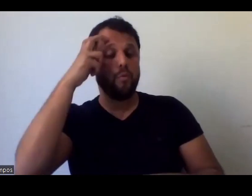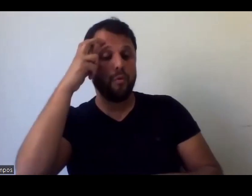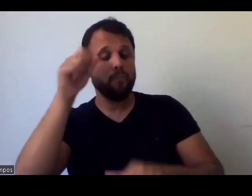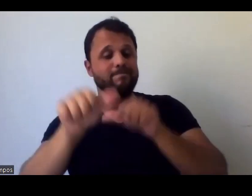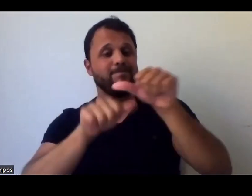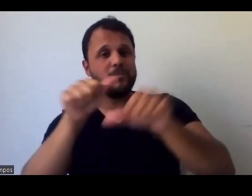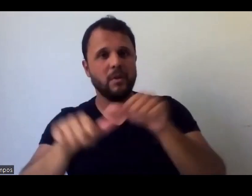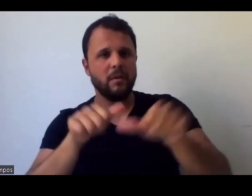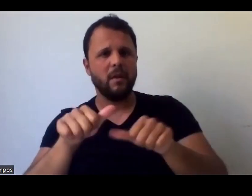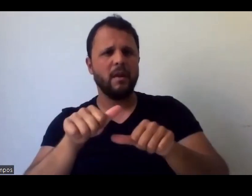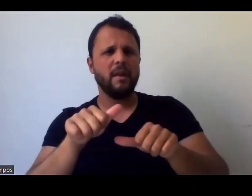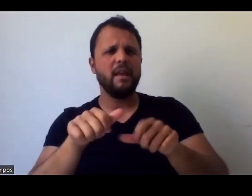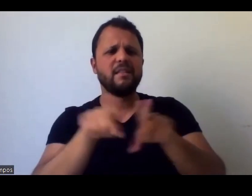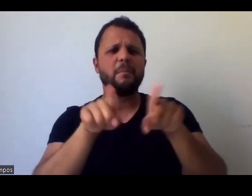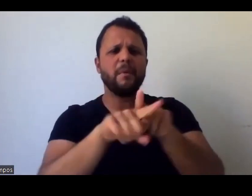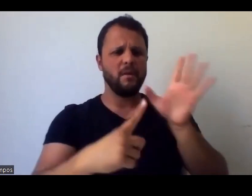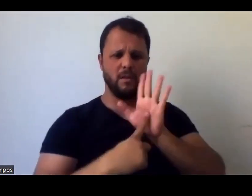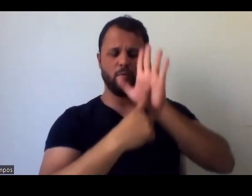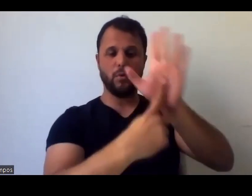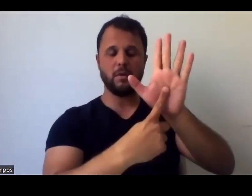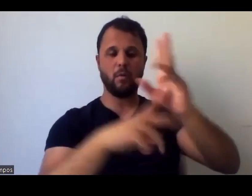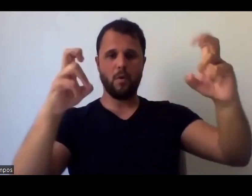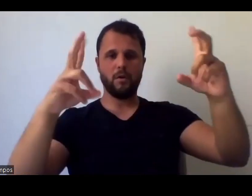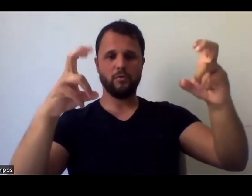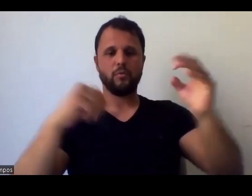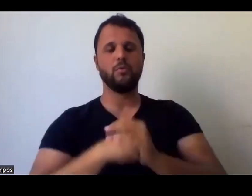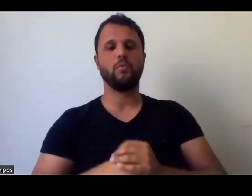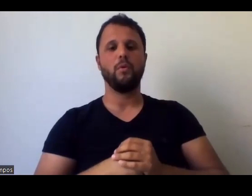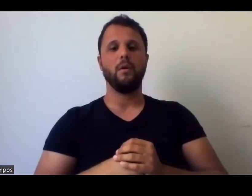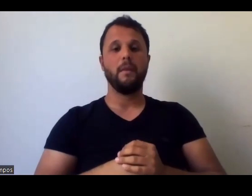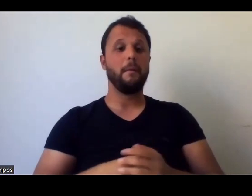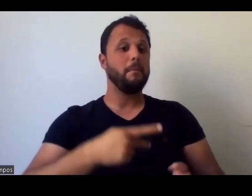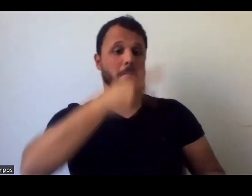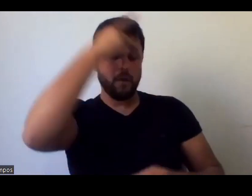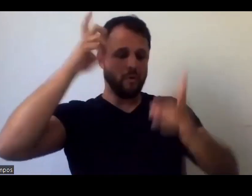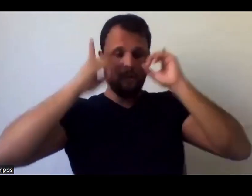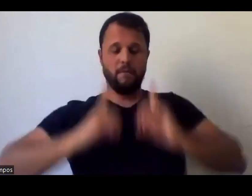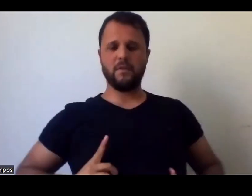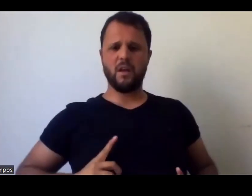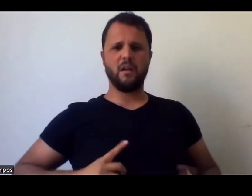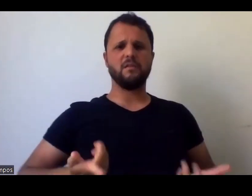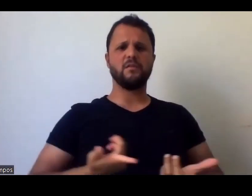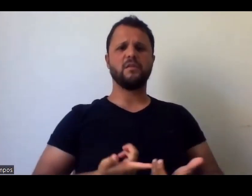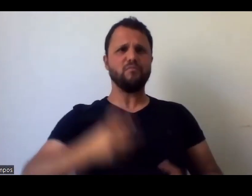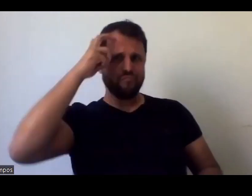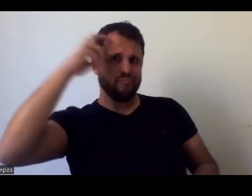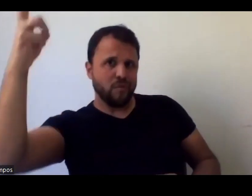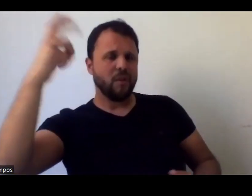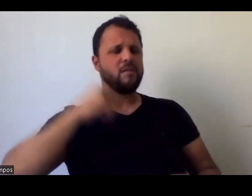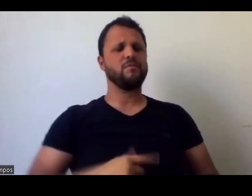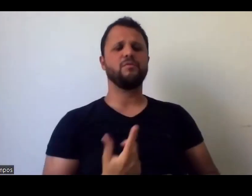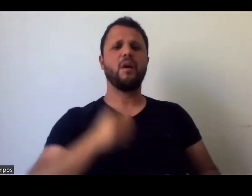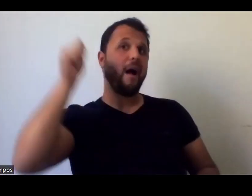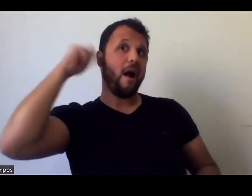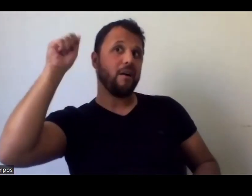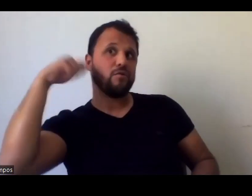exposições sobre pessoas com deficiência, intelectuais, artistas, ativistas, né, eu passei